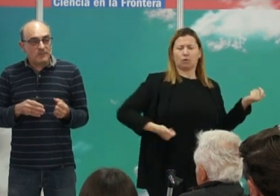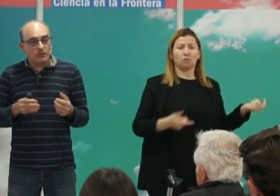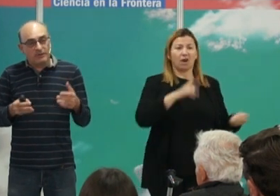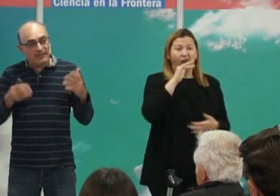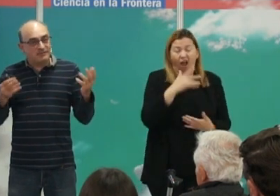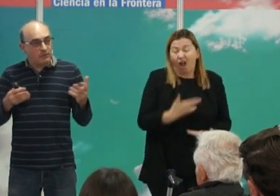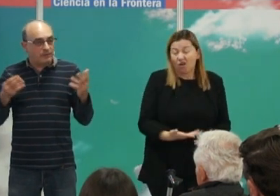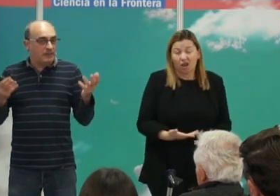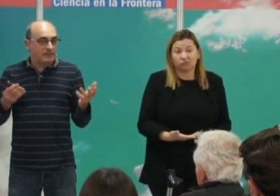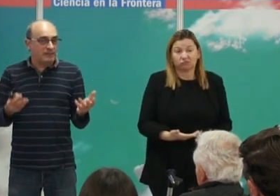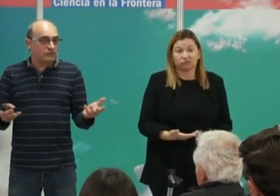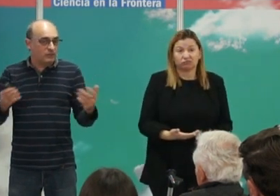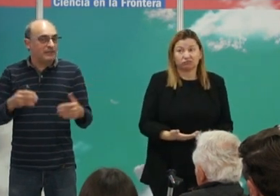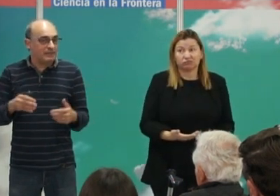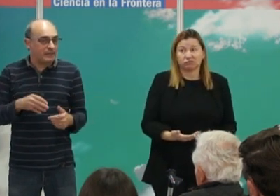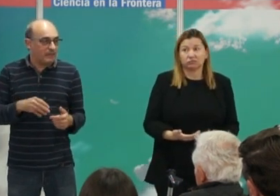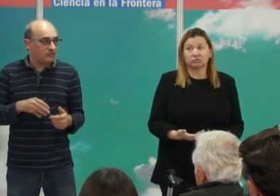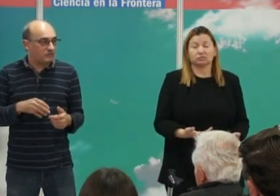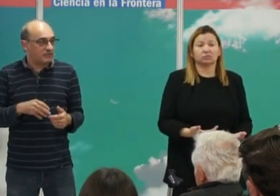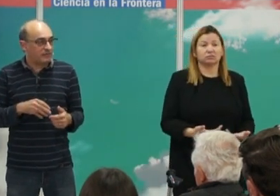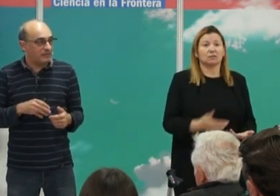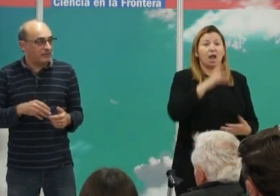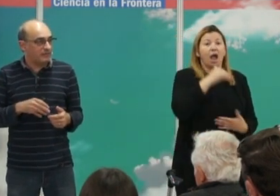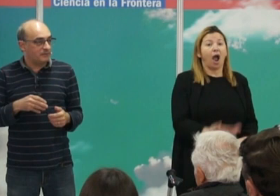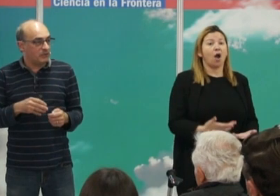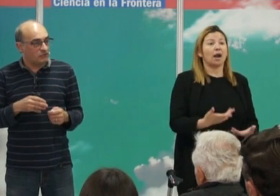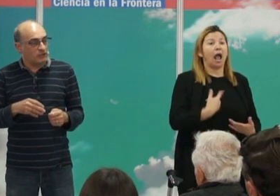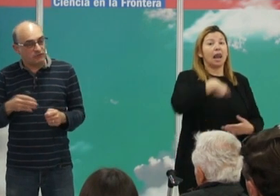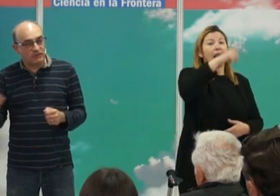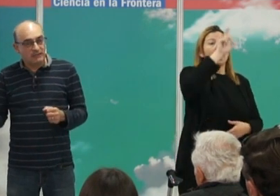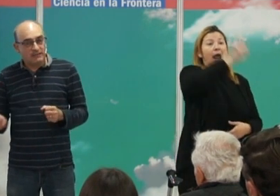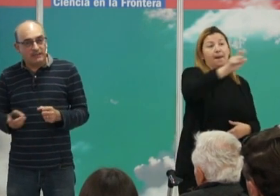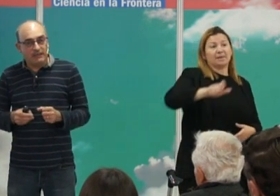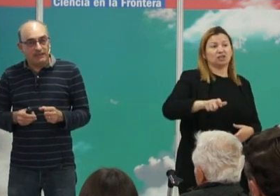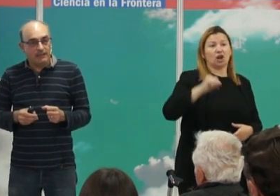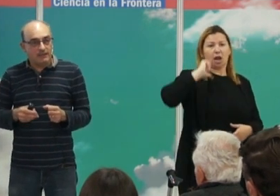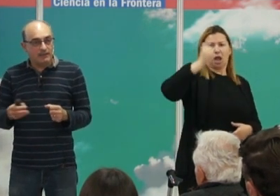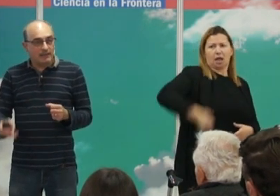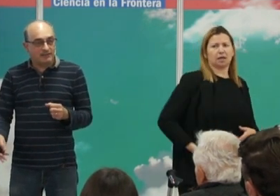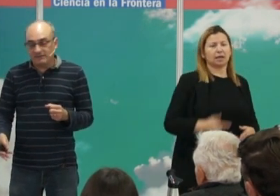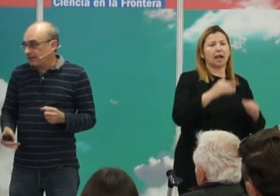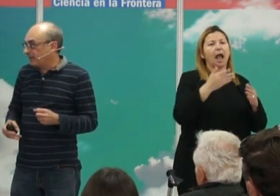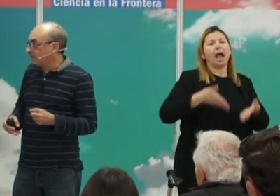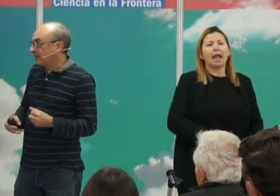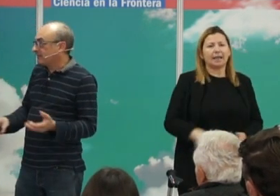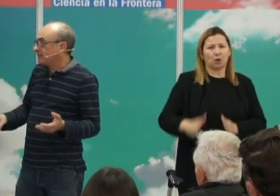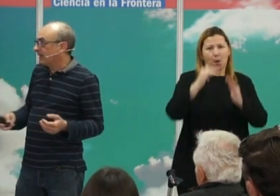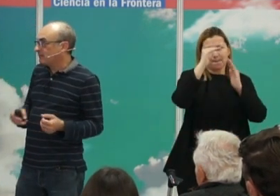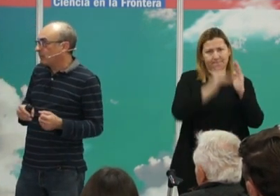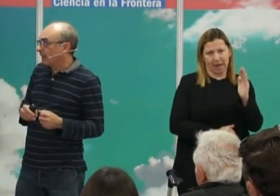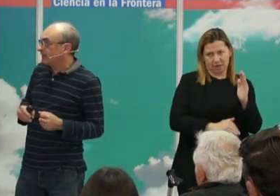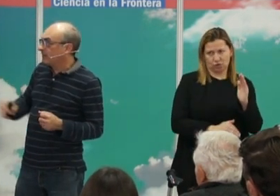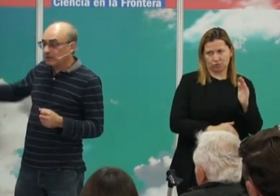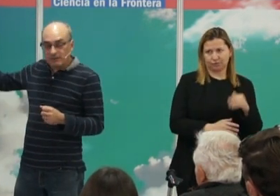con niveles educacionales altos suelen tener menos descendientes menos hijos que clases más